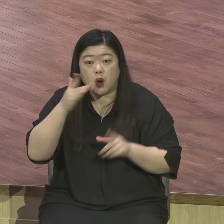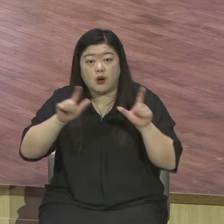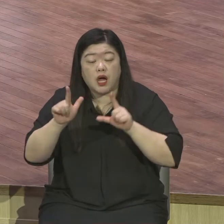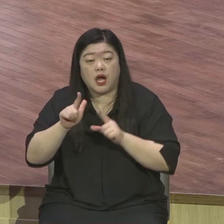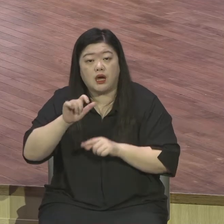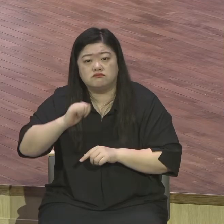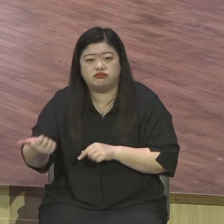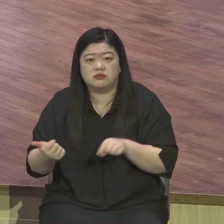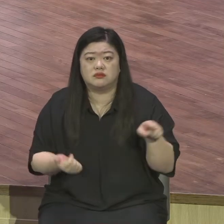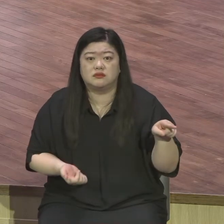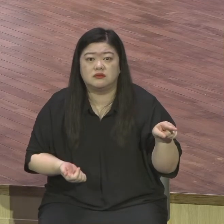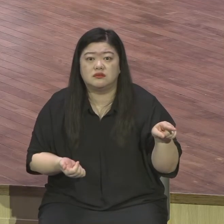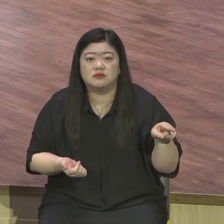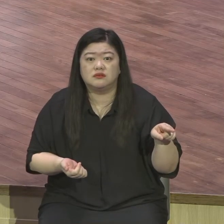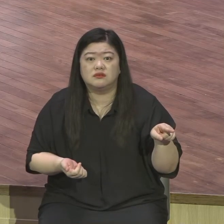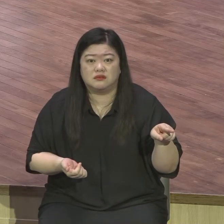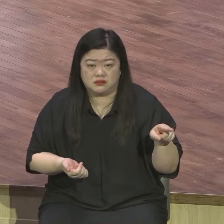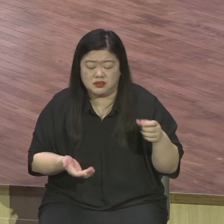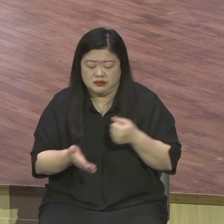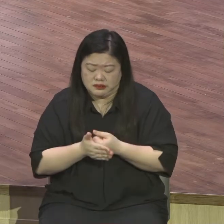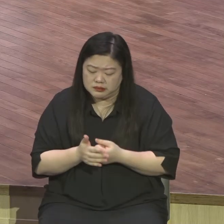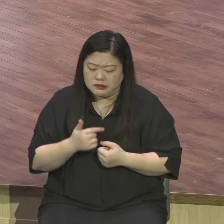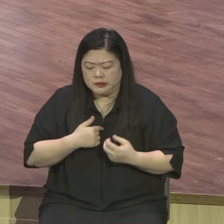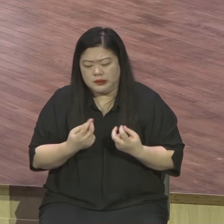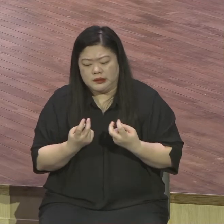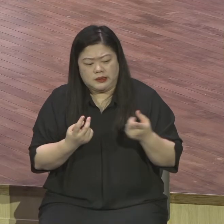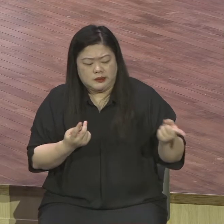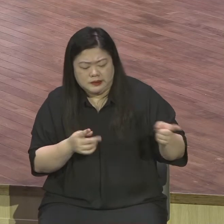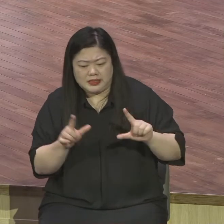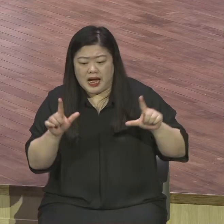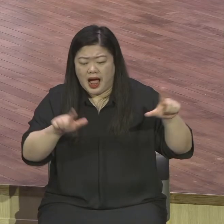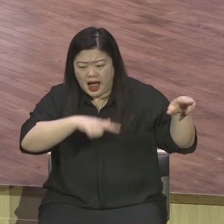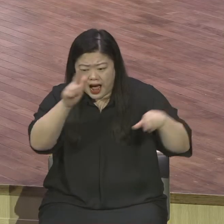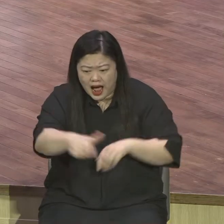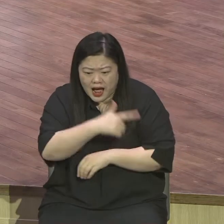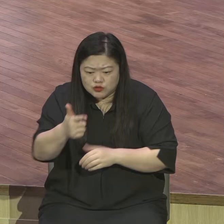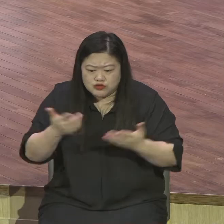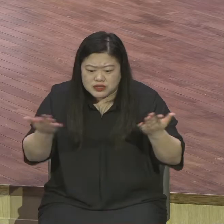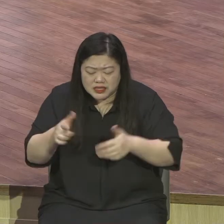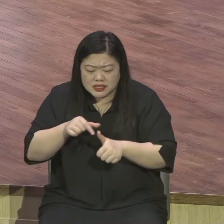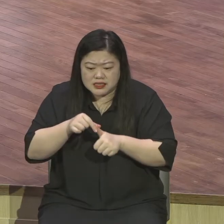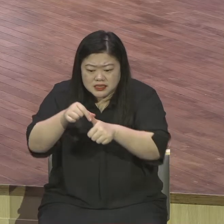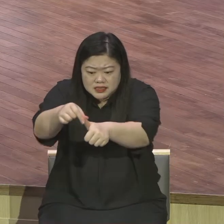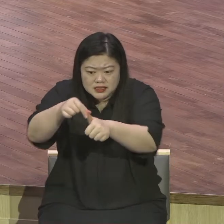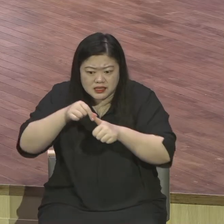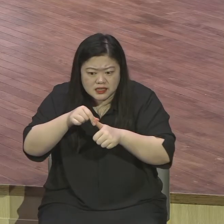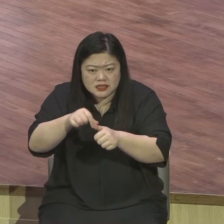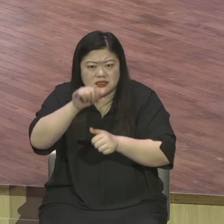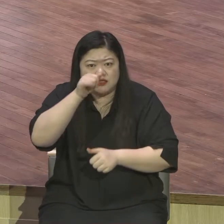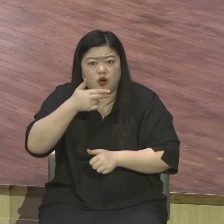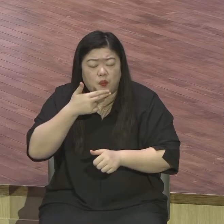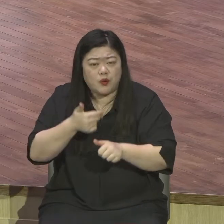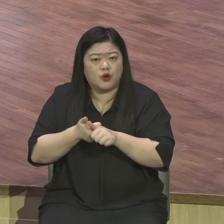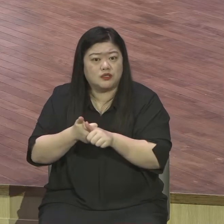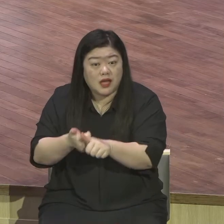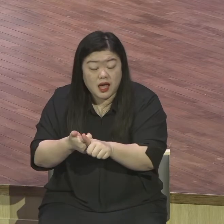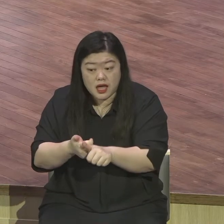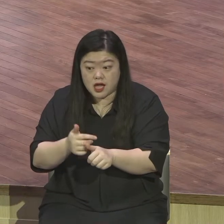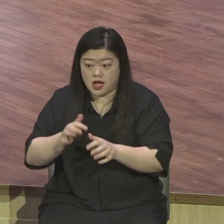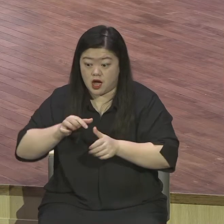하루하루 생존의 문제가 이들의 주된 관심사였고 하루에 이 일거리를 찾는 것에 이들에게는